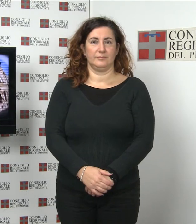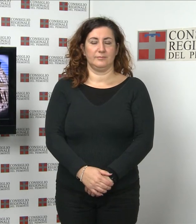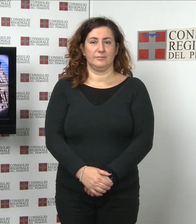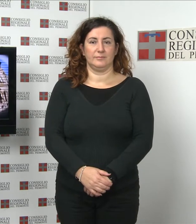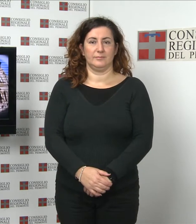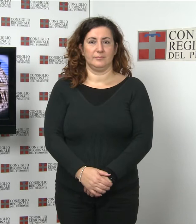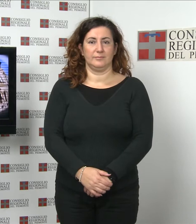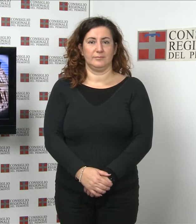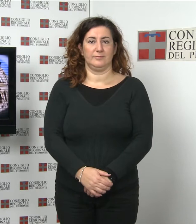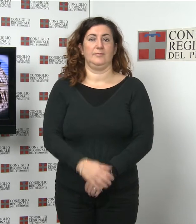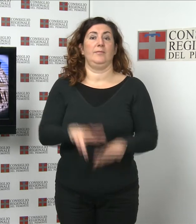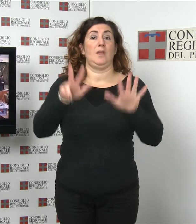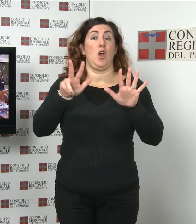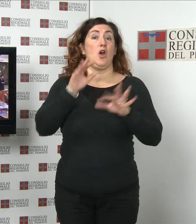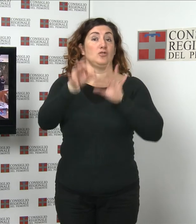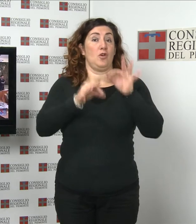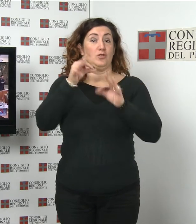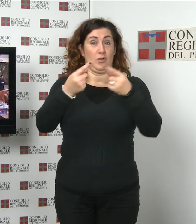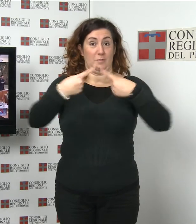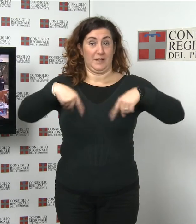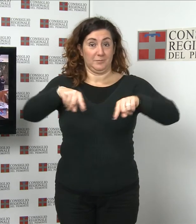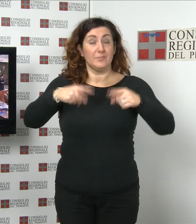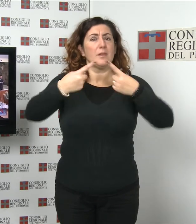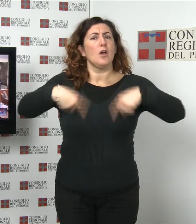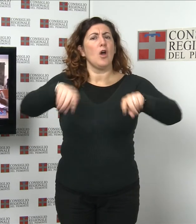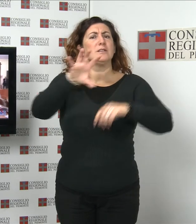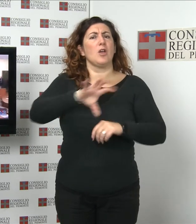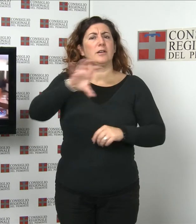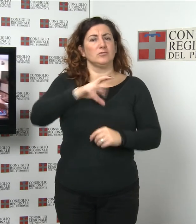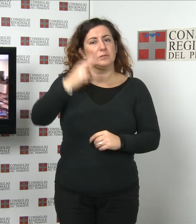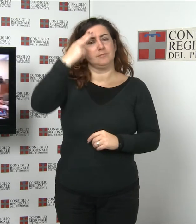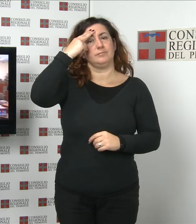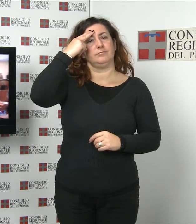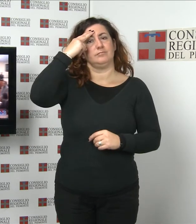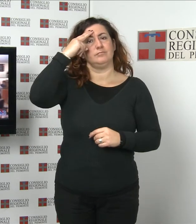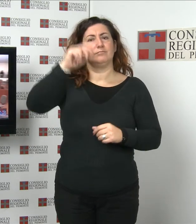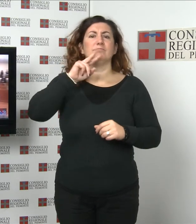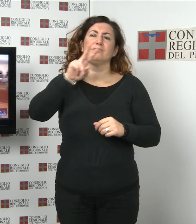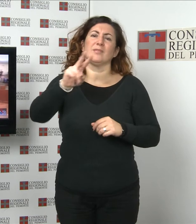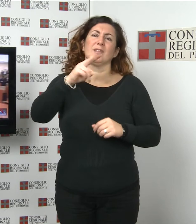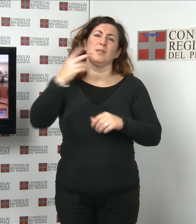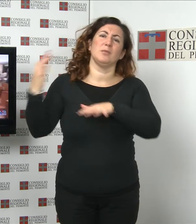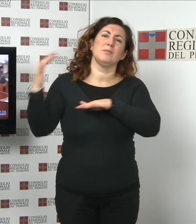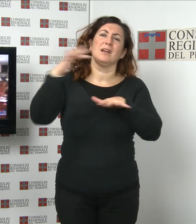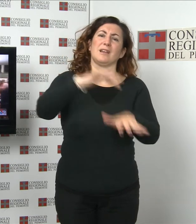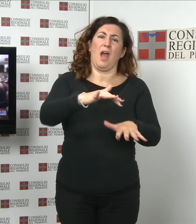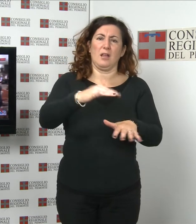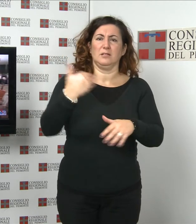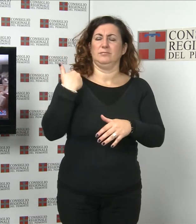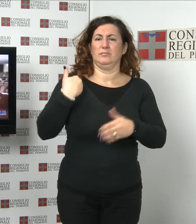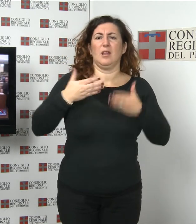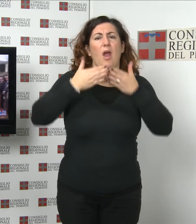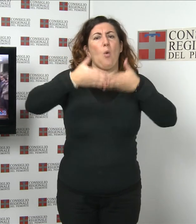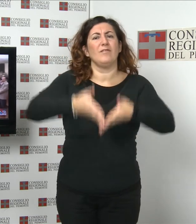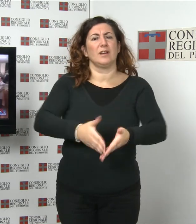La seduta dell'8 ottobre Il Consiglio regionale ha commemorato i migranti rimasti vittima del naufragio del 3 ottobre a circa